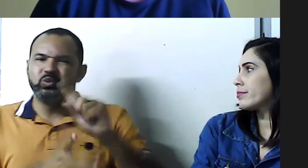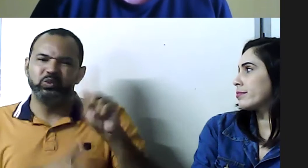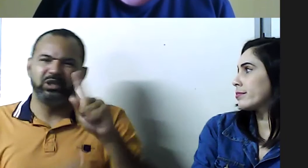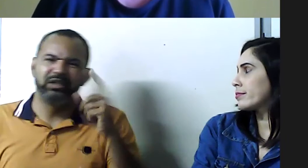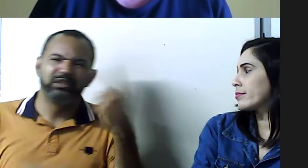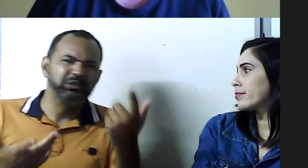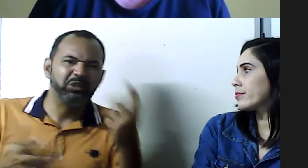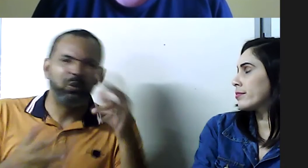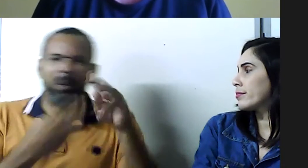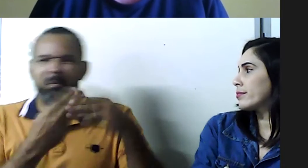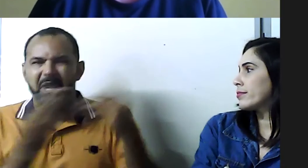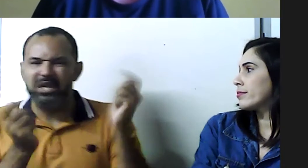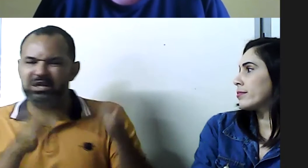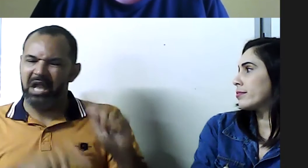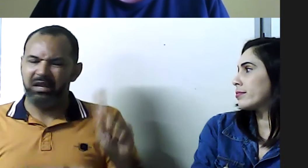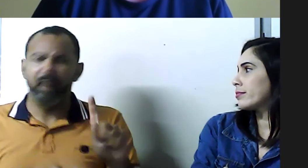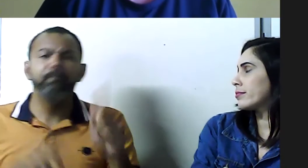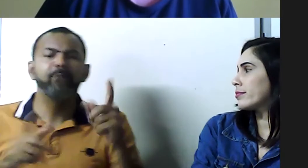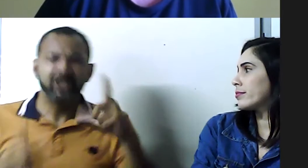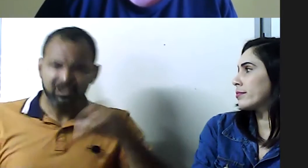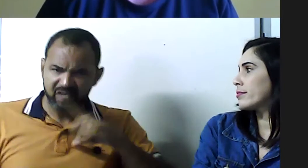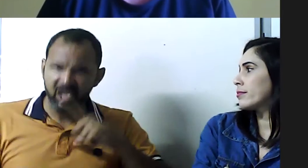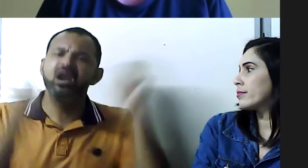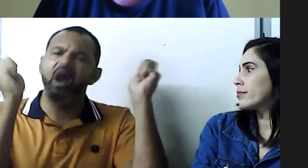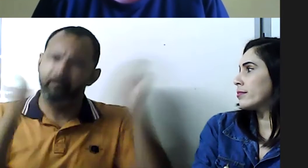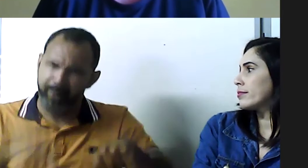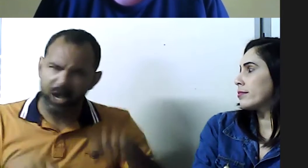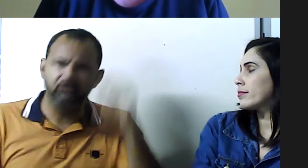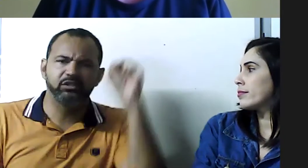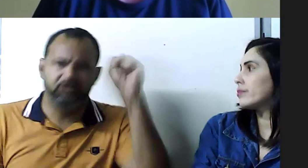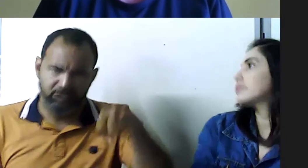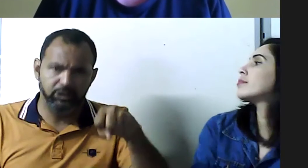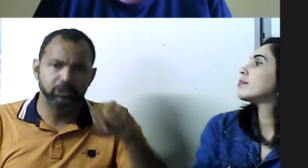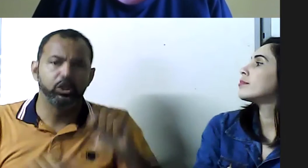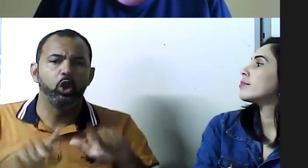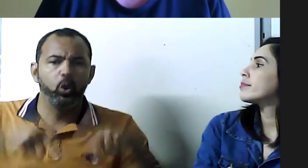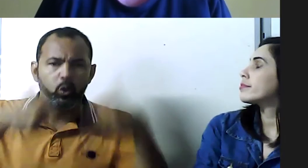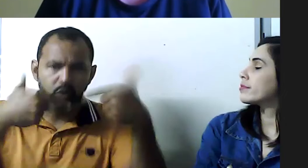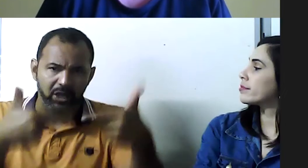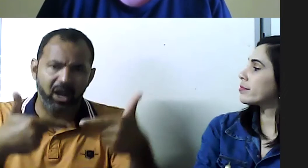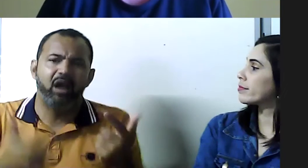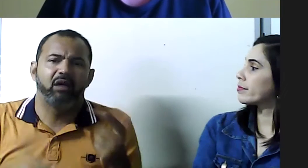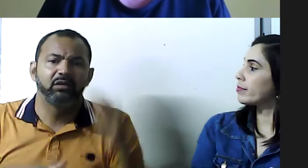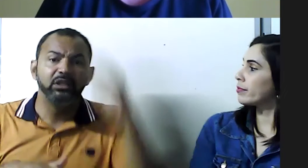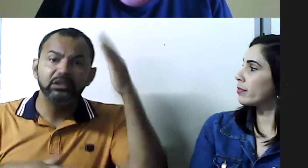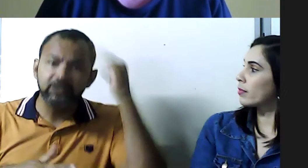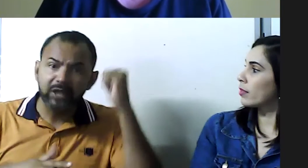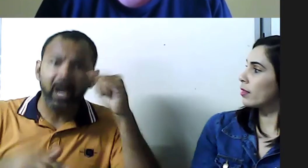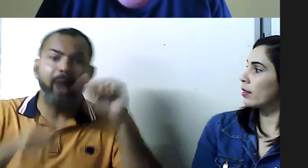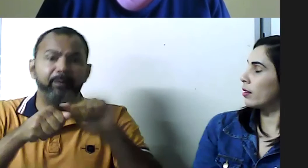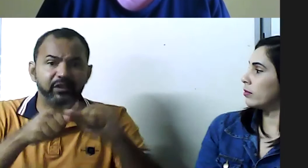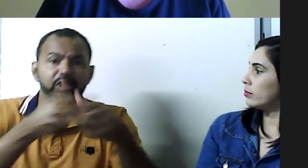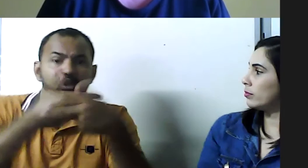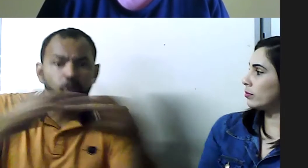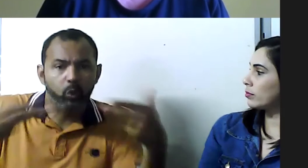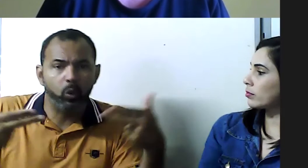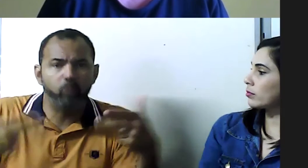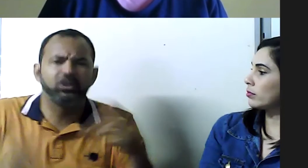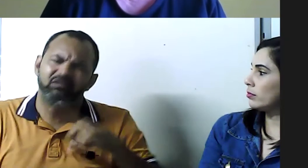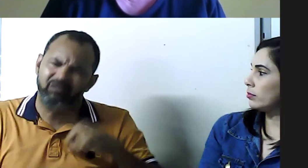pensar o surdo não é capaz de estudar, de ser professor de Libras, mas ele tem capacidade sim, o surdo é capaz,